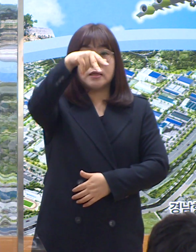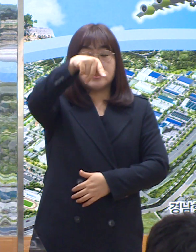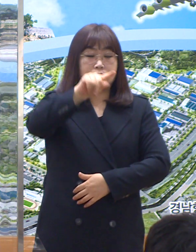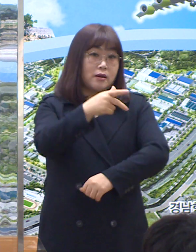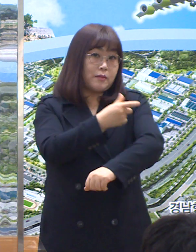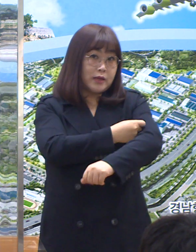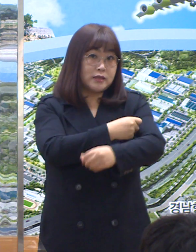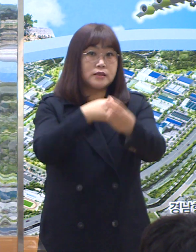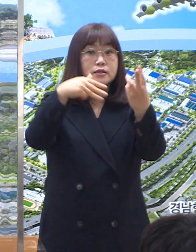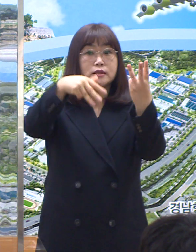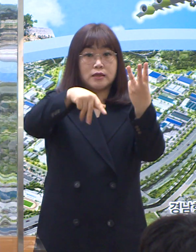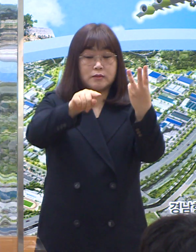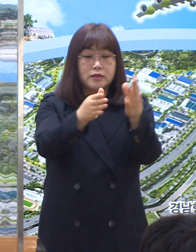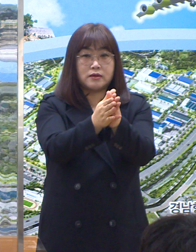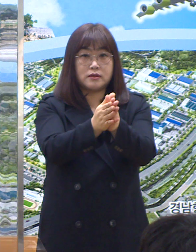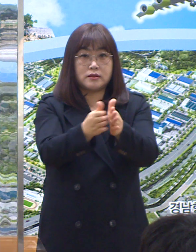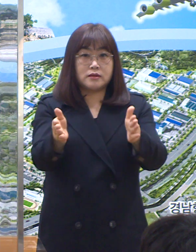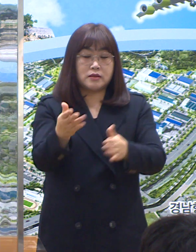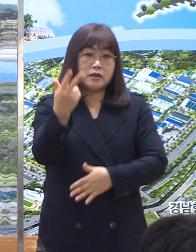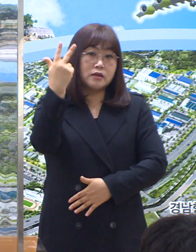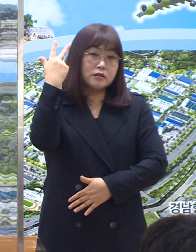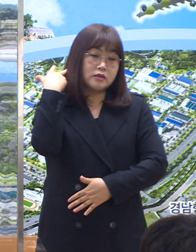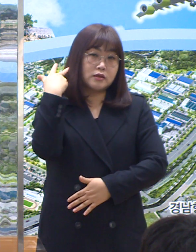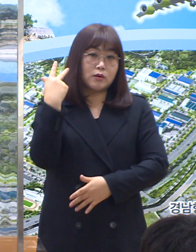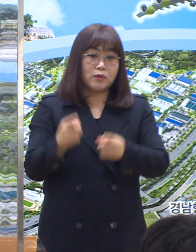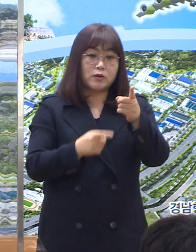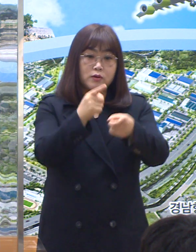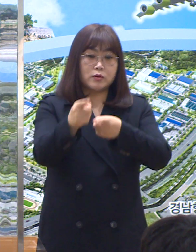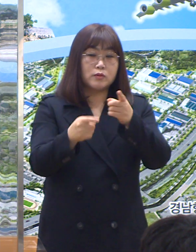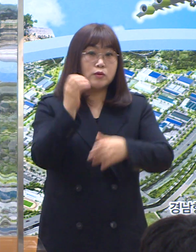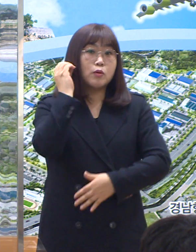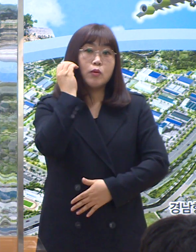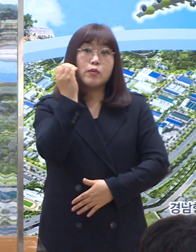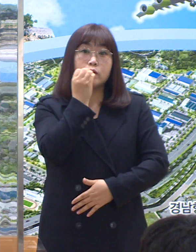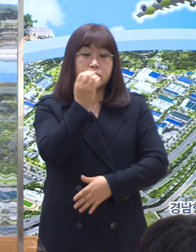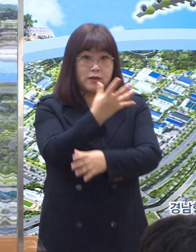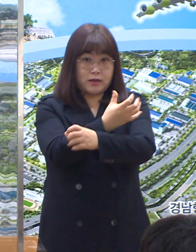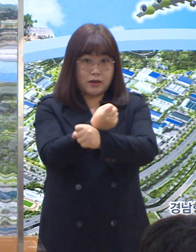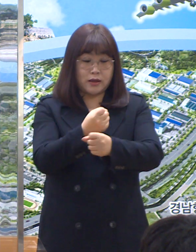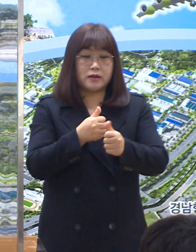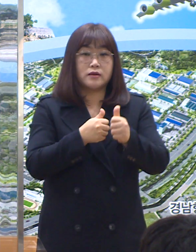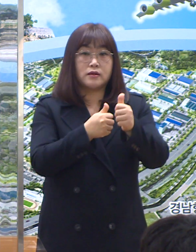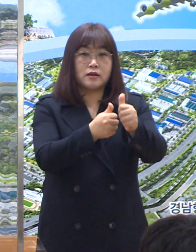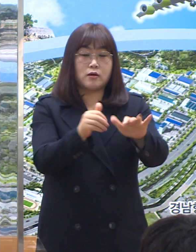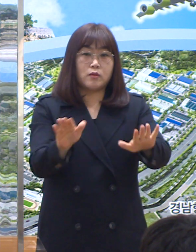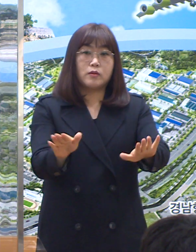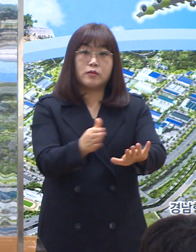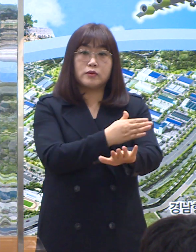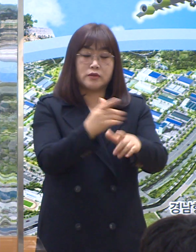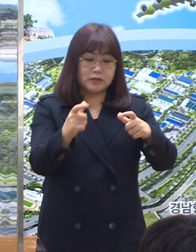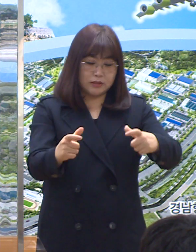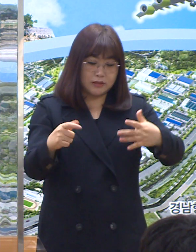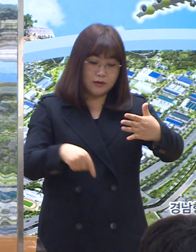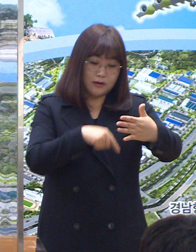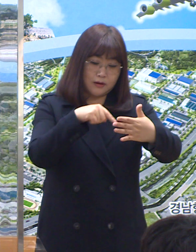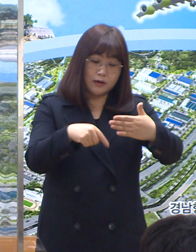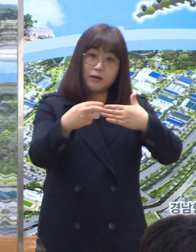지난주부터 접수된 누리집 사전 예약에 따라 오늘부터 관내